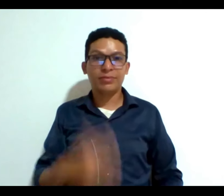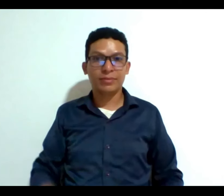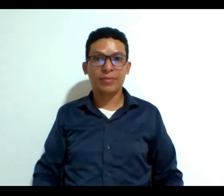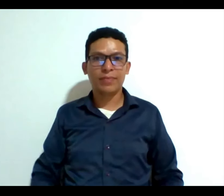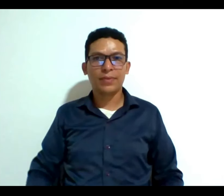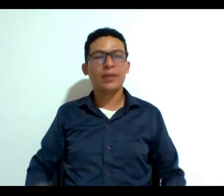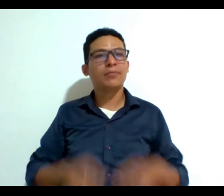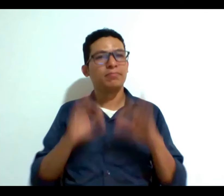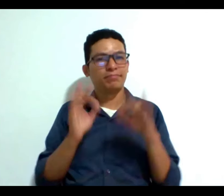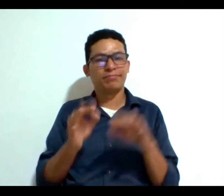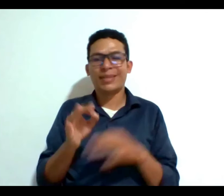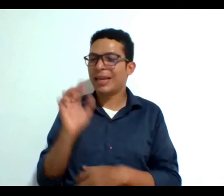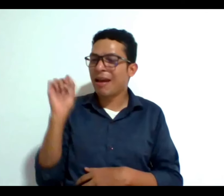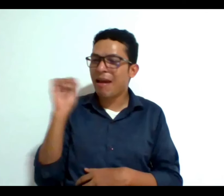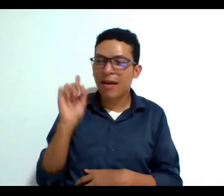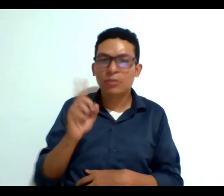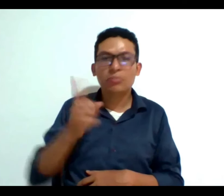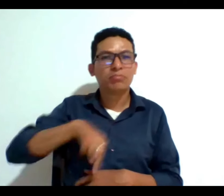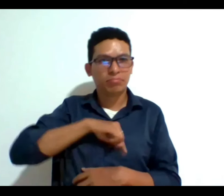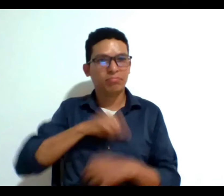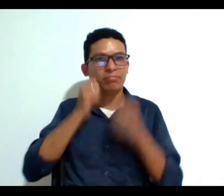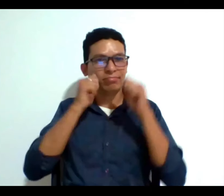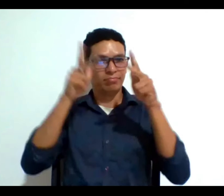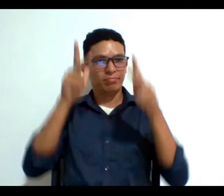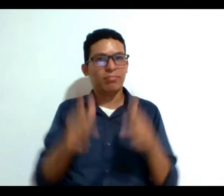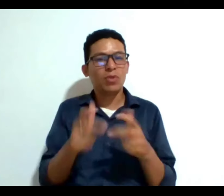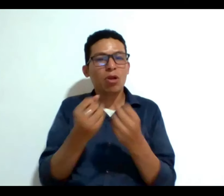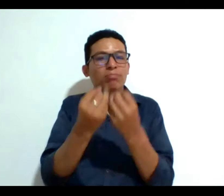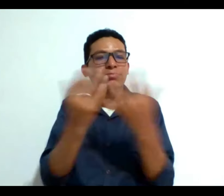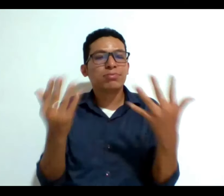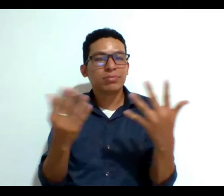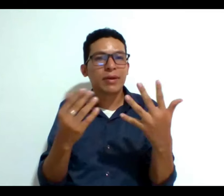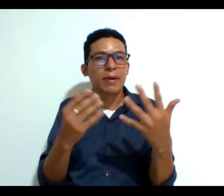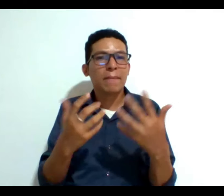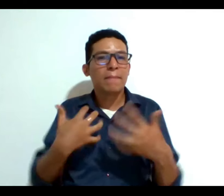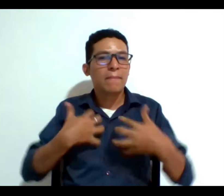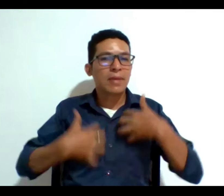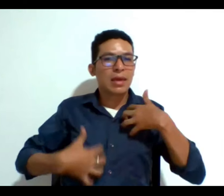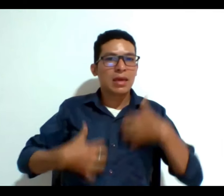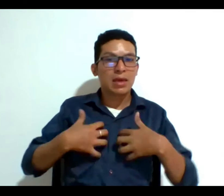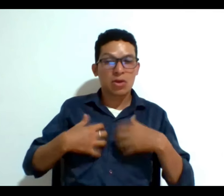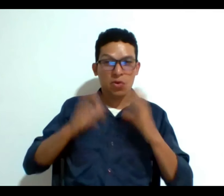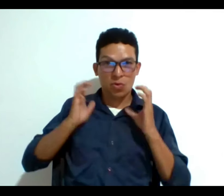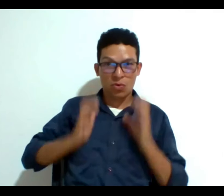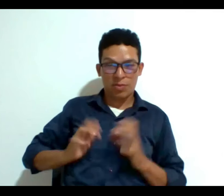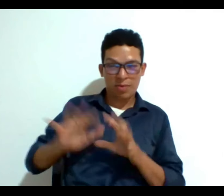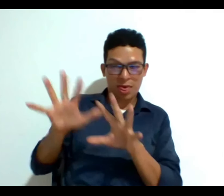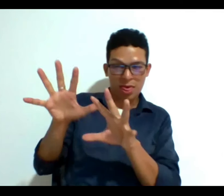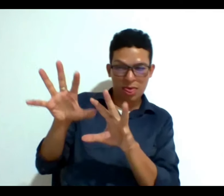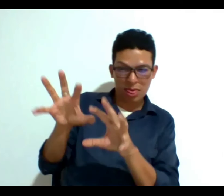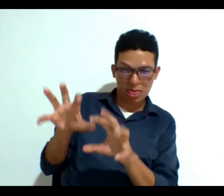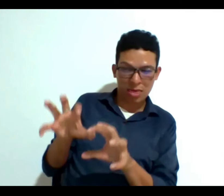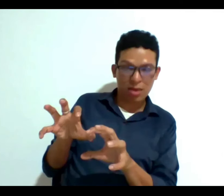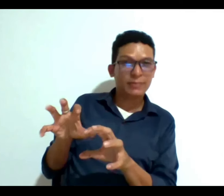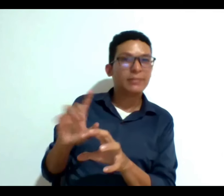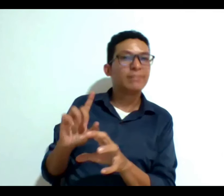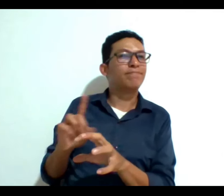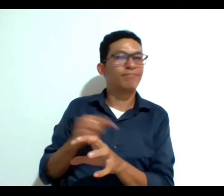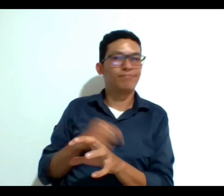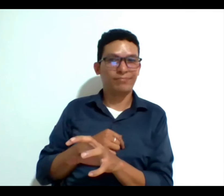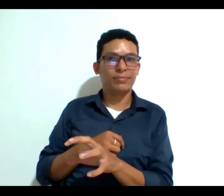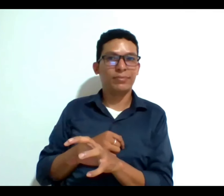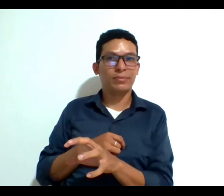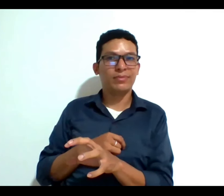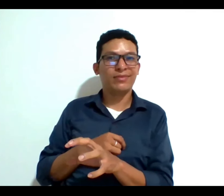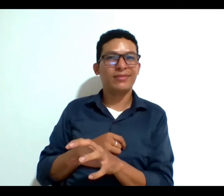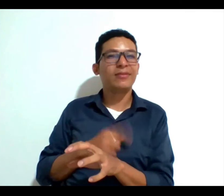siempre los seres humanos hemos tenido mucho mucho miedo a ver los cuerpos en descomposición de hecho hay unos